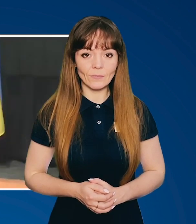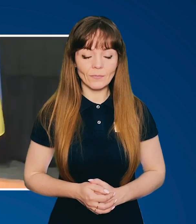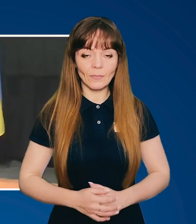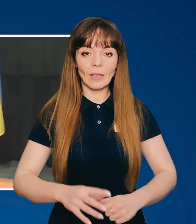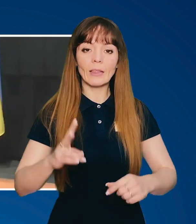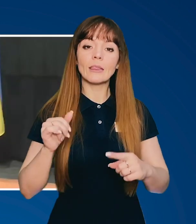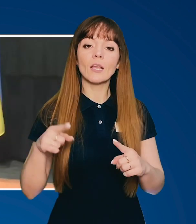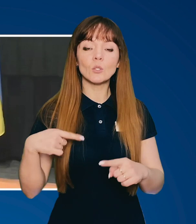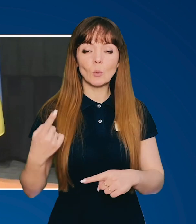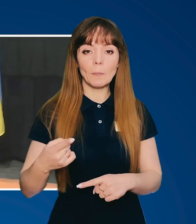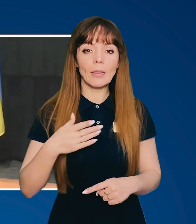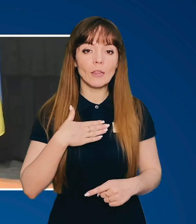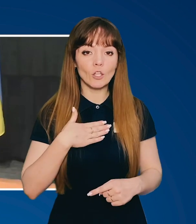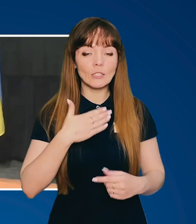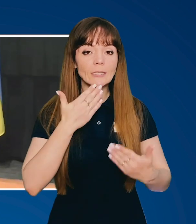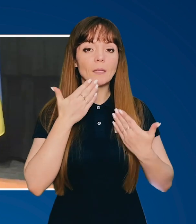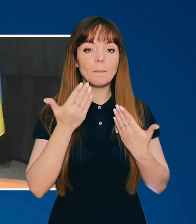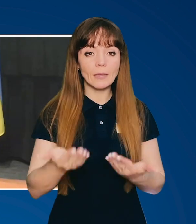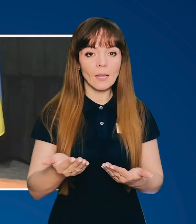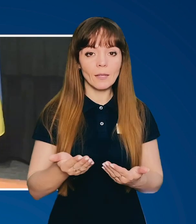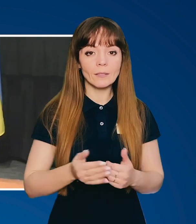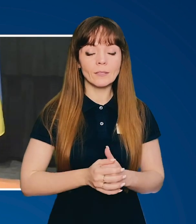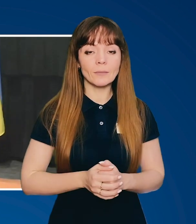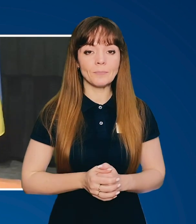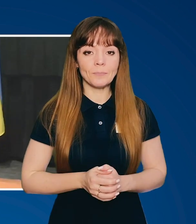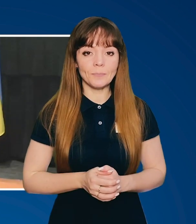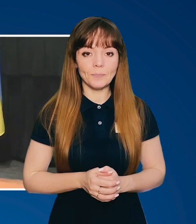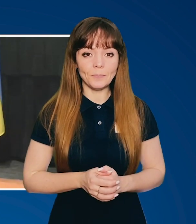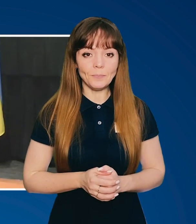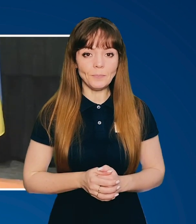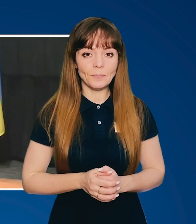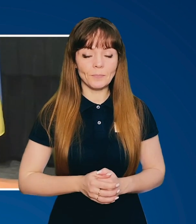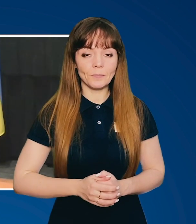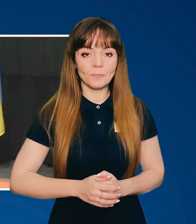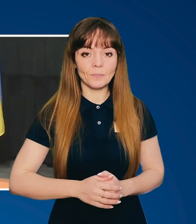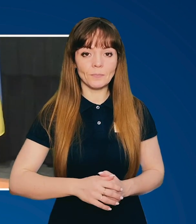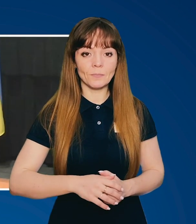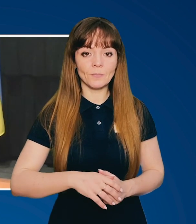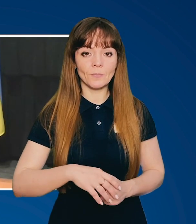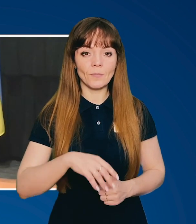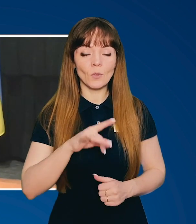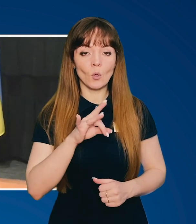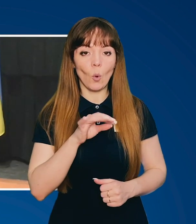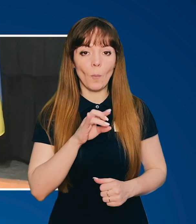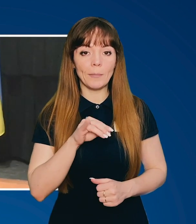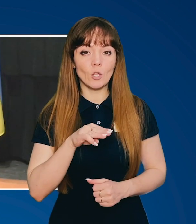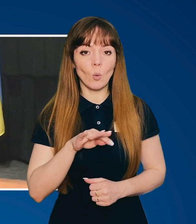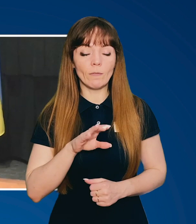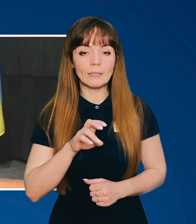Наступне наше запитання університет Саскачувань. Квін Розвадовський,